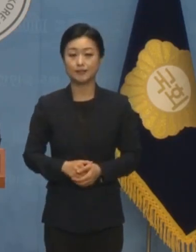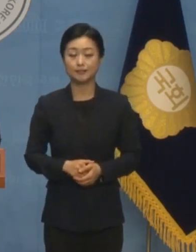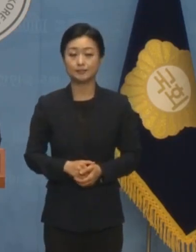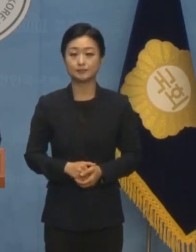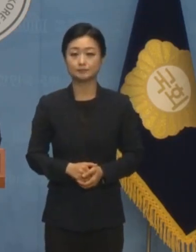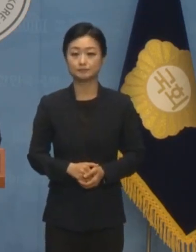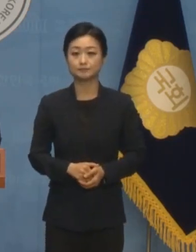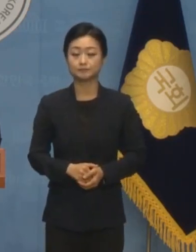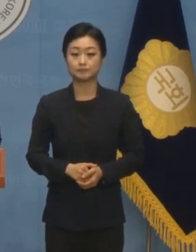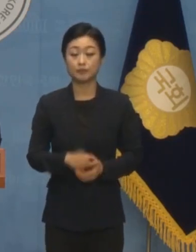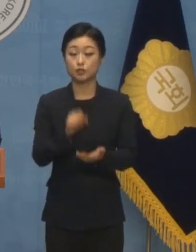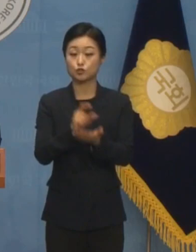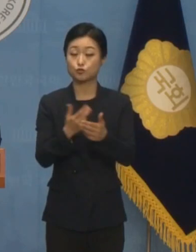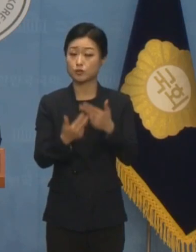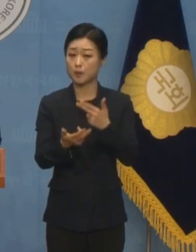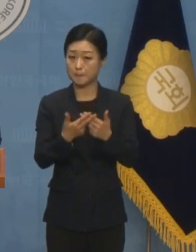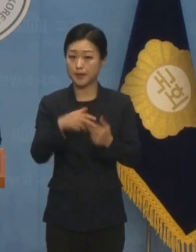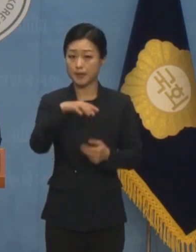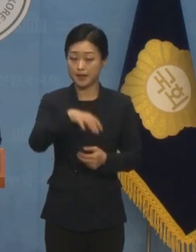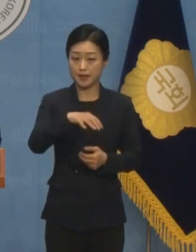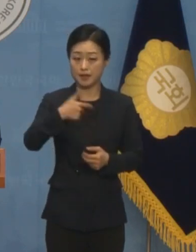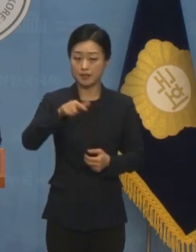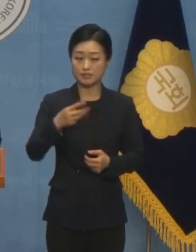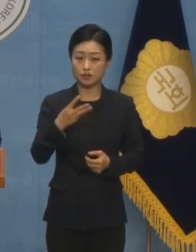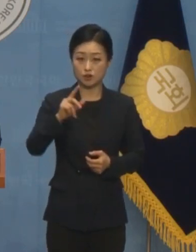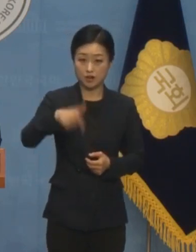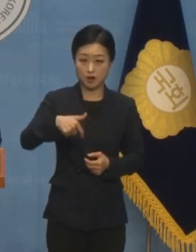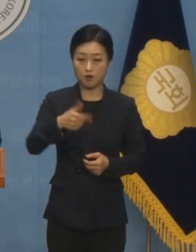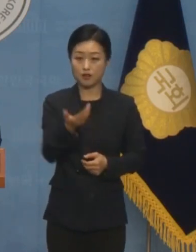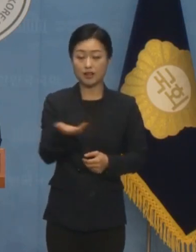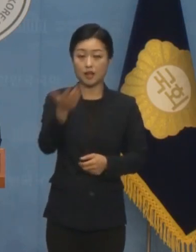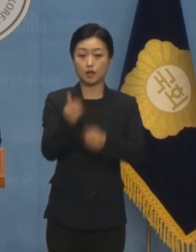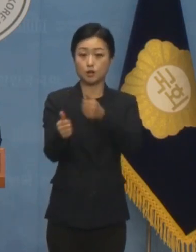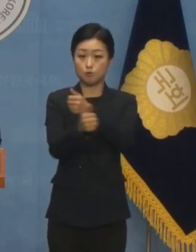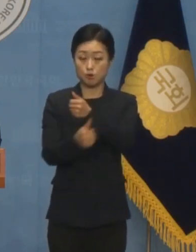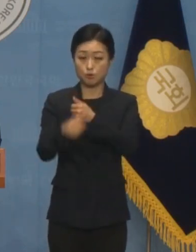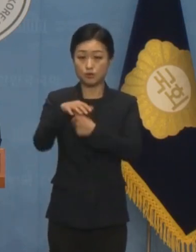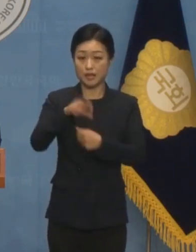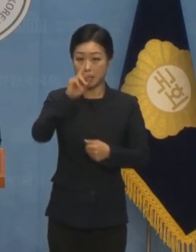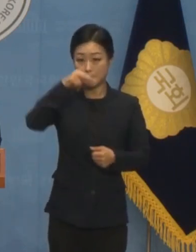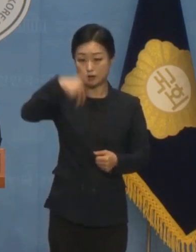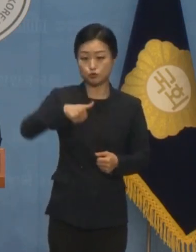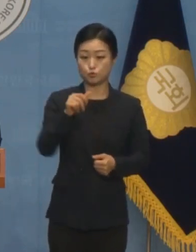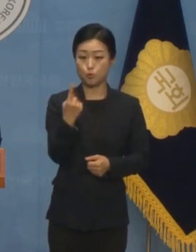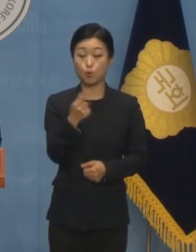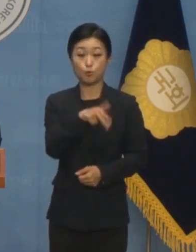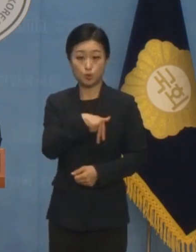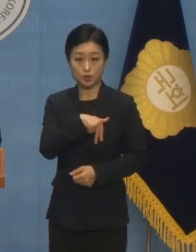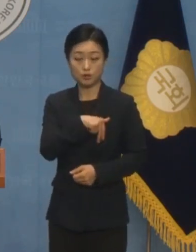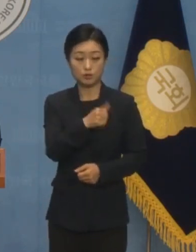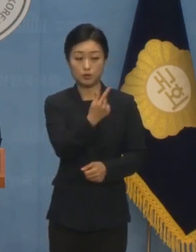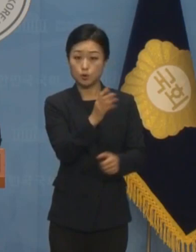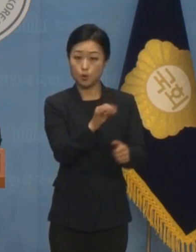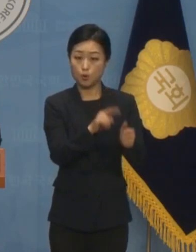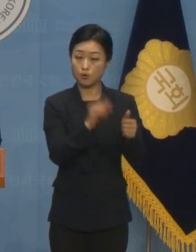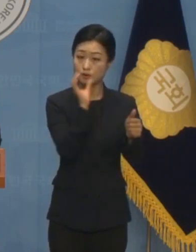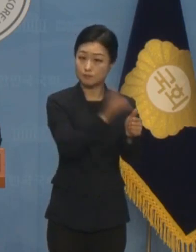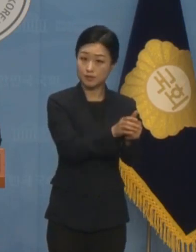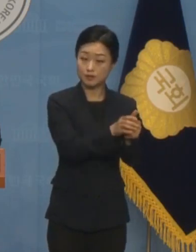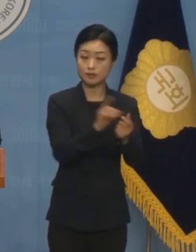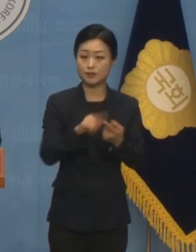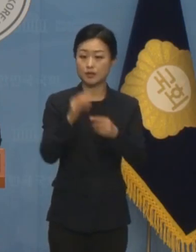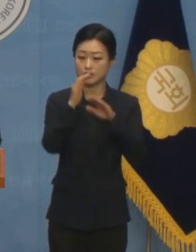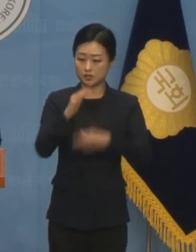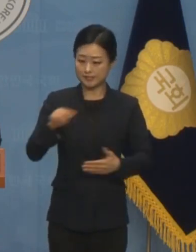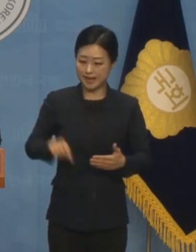있습니다 축구협회 전력강화위원회 소속으로 활동하던 박주호 위원은 홍감독의 선임은 절차